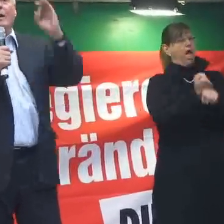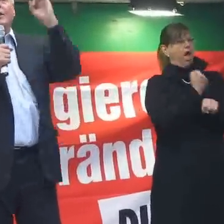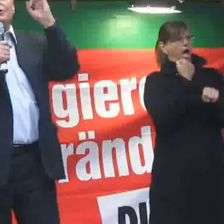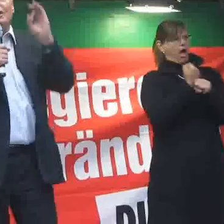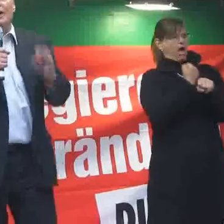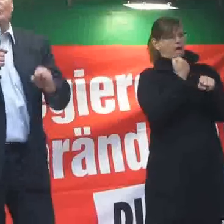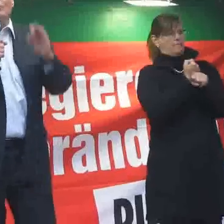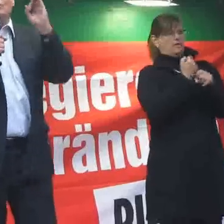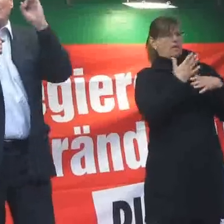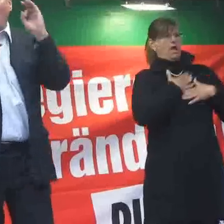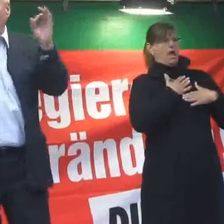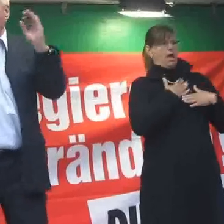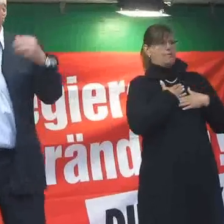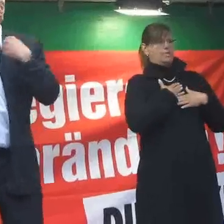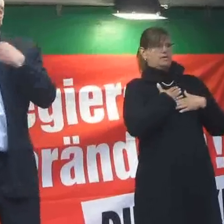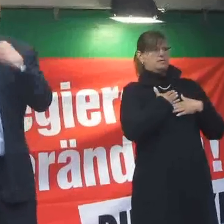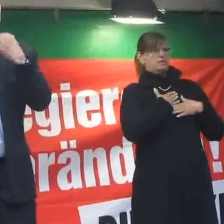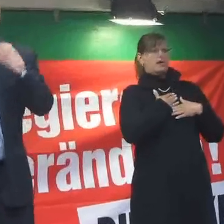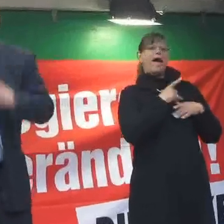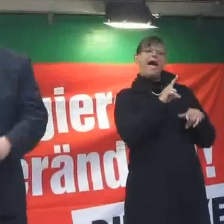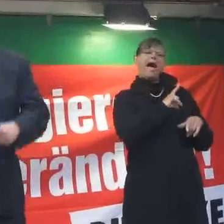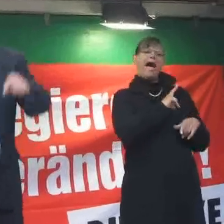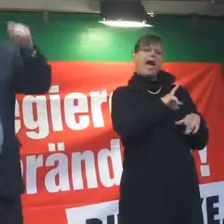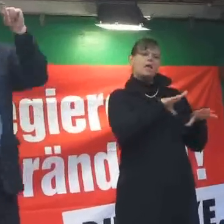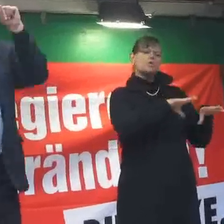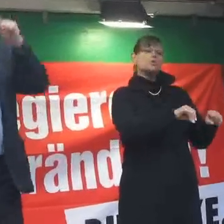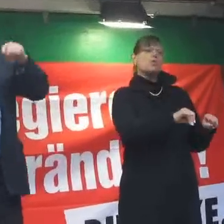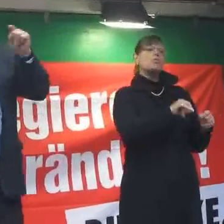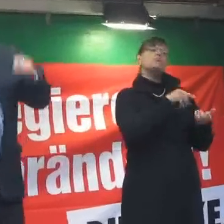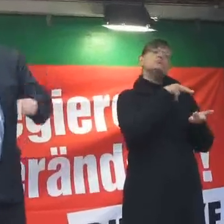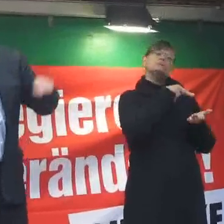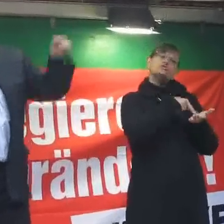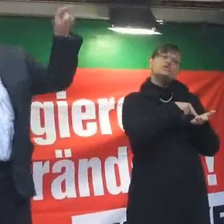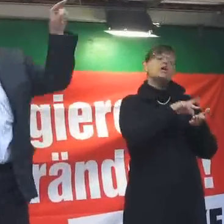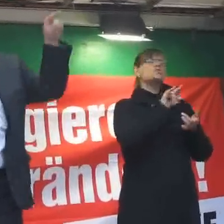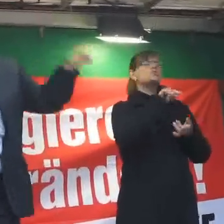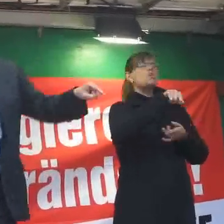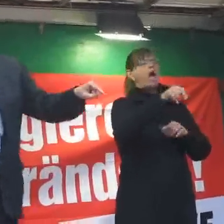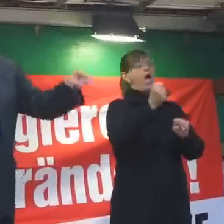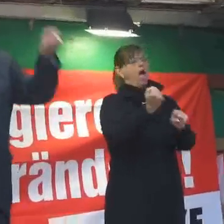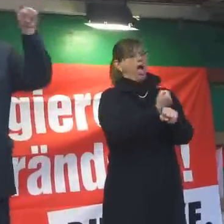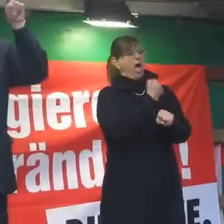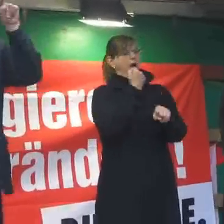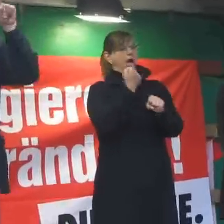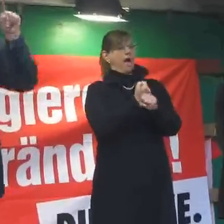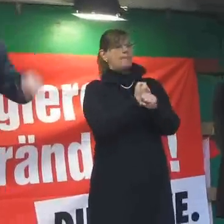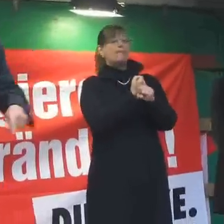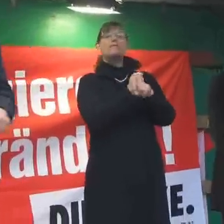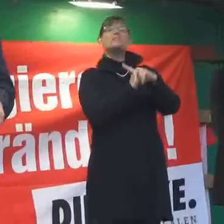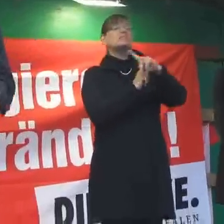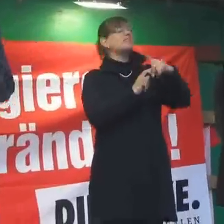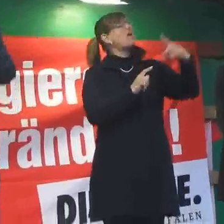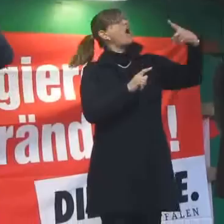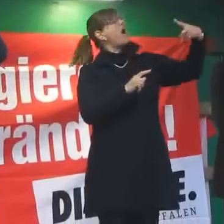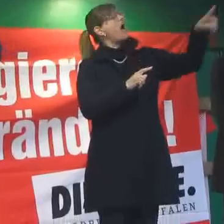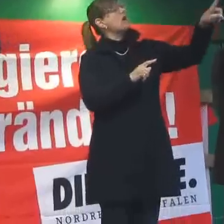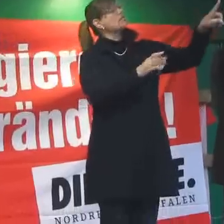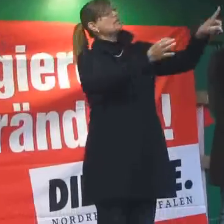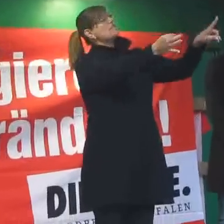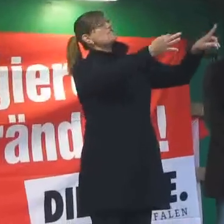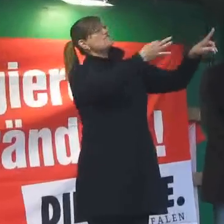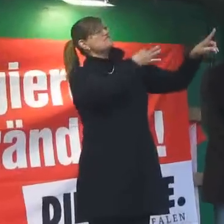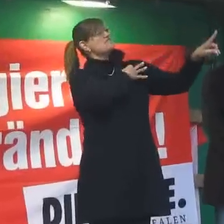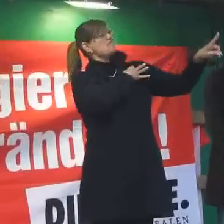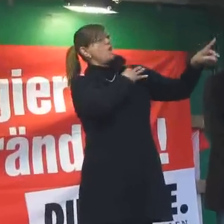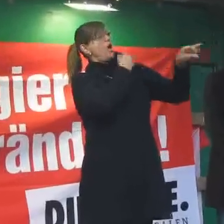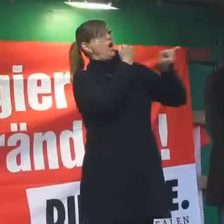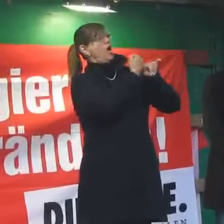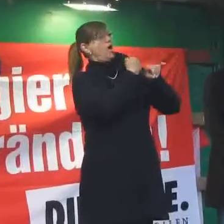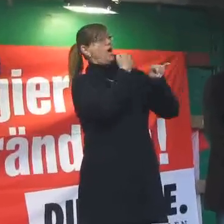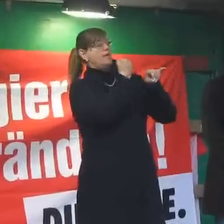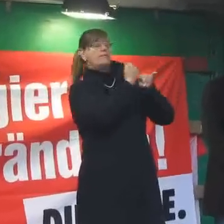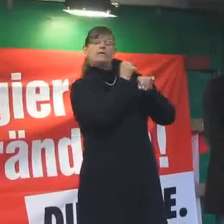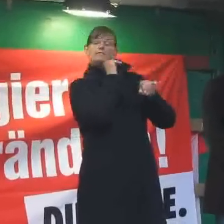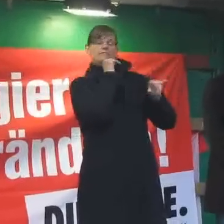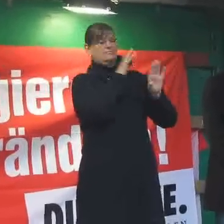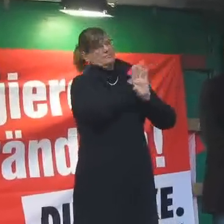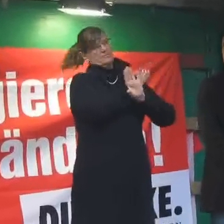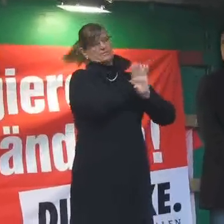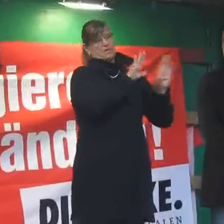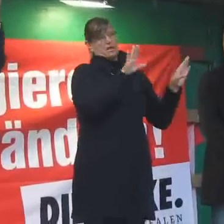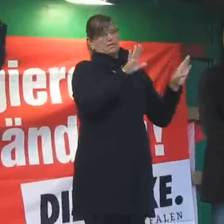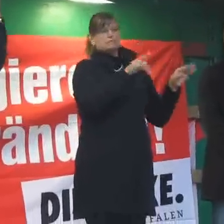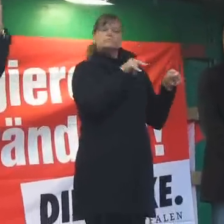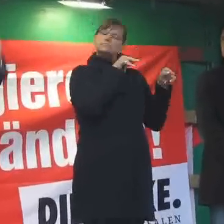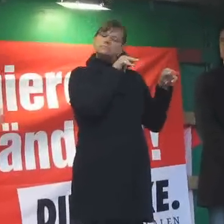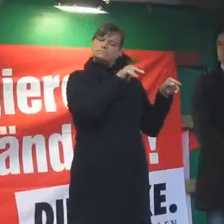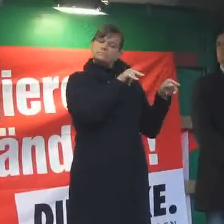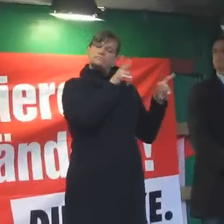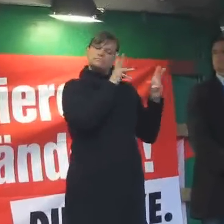Eigentum entsteht durch Arbeit, sagen wir, und nicht dadurch, dass man andere für sich arbeiten lässt. Das ist die Kernfrage